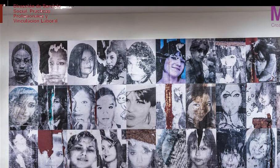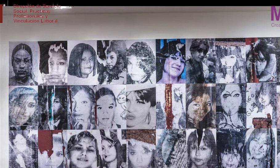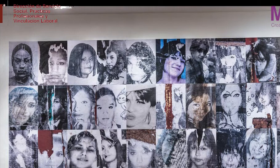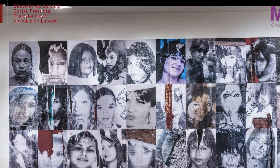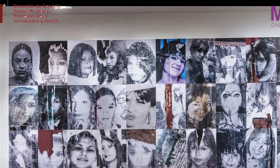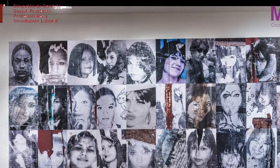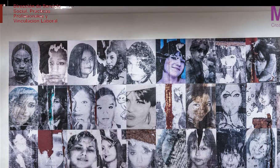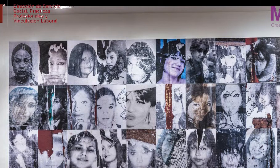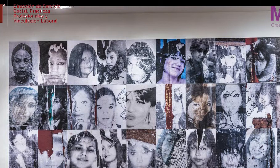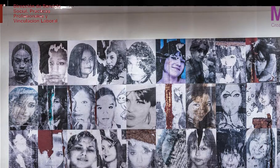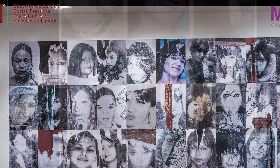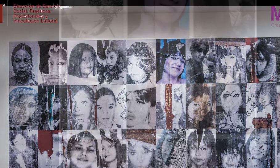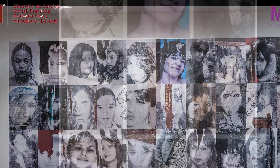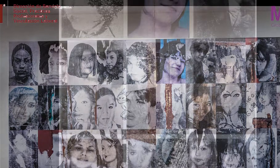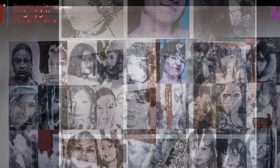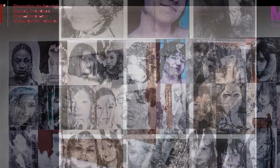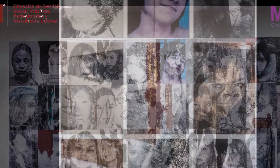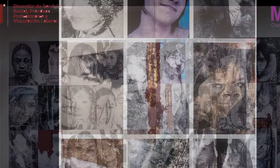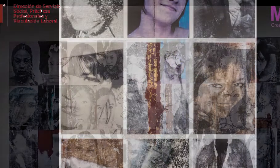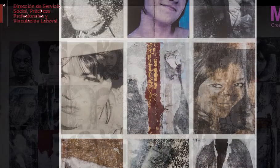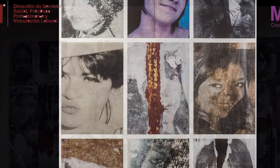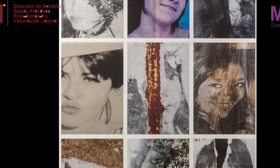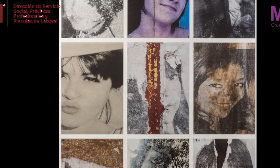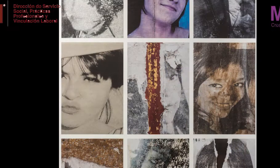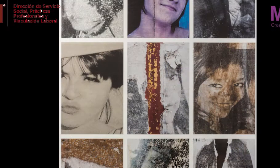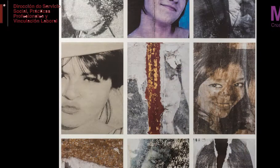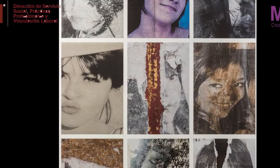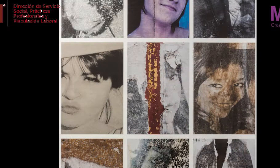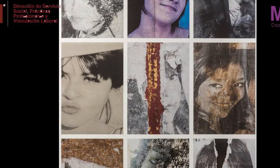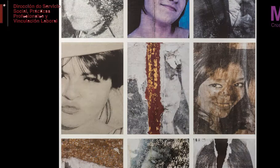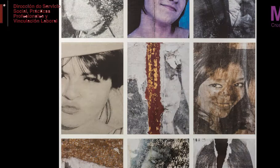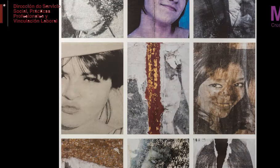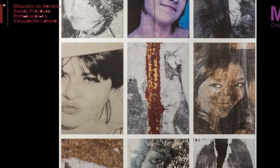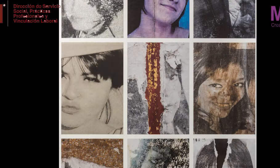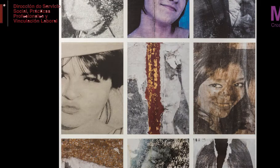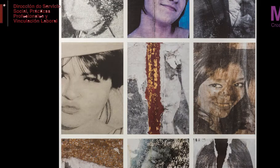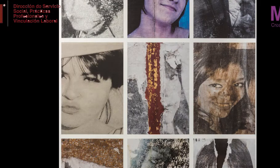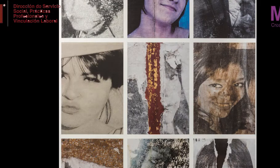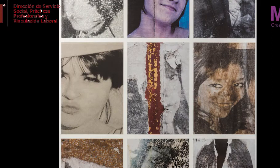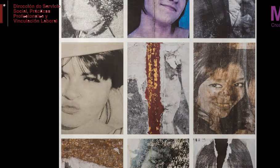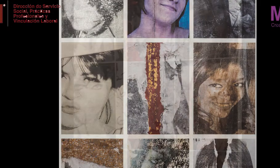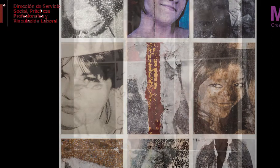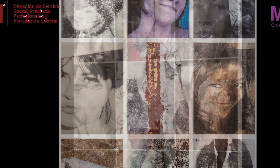hijas, madres, tías, sobrinas, mujeres que han sido violentadas y asesinadas